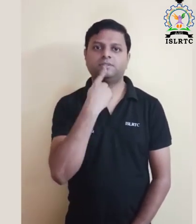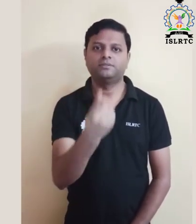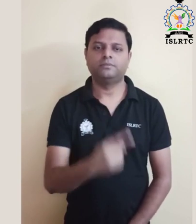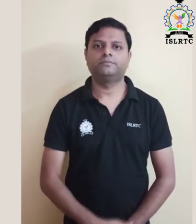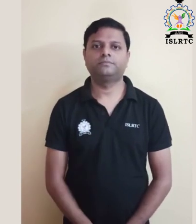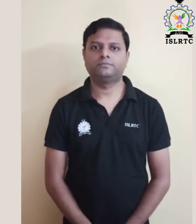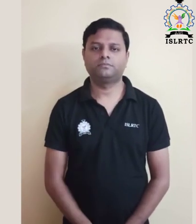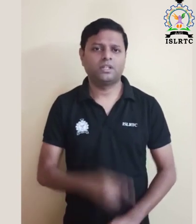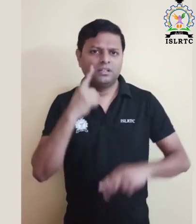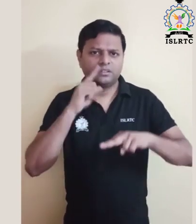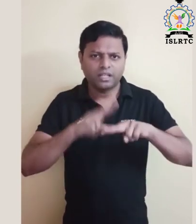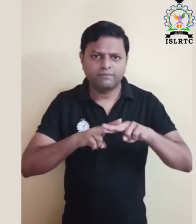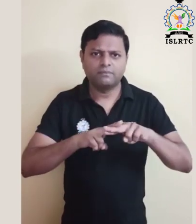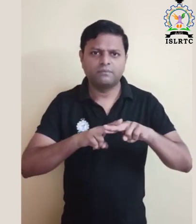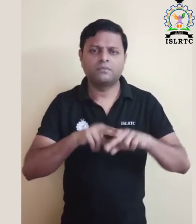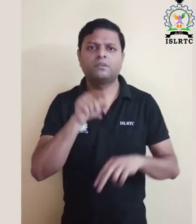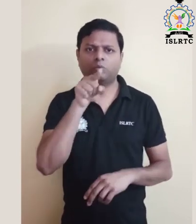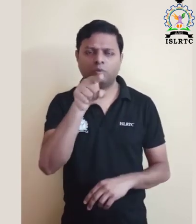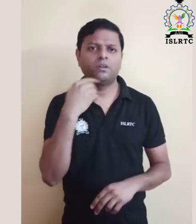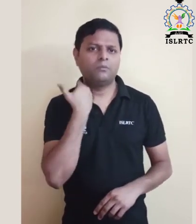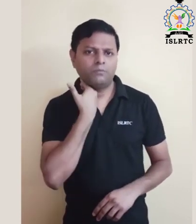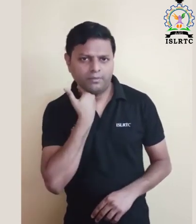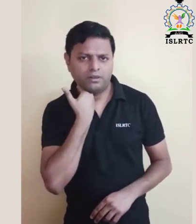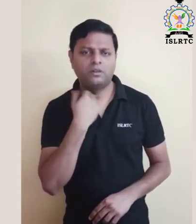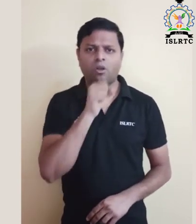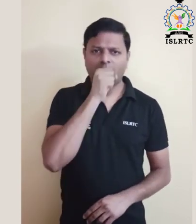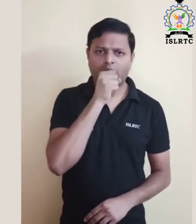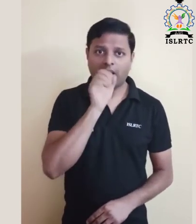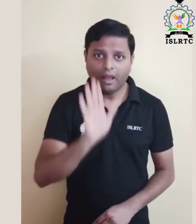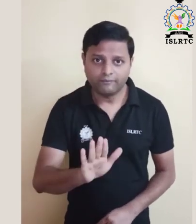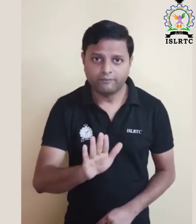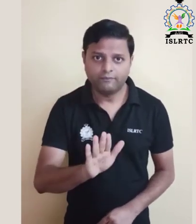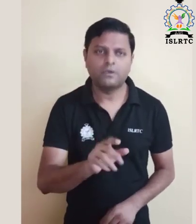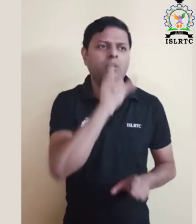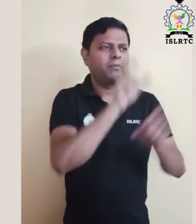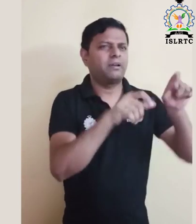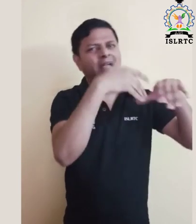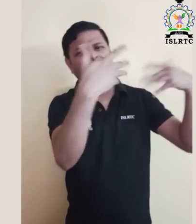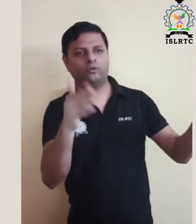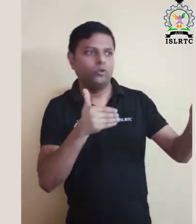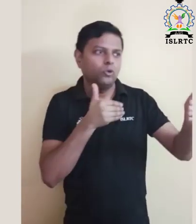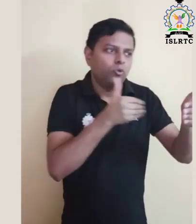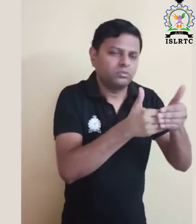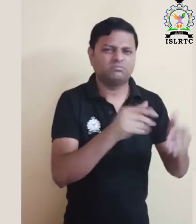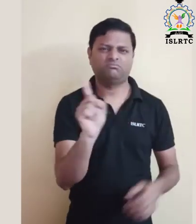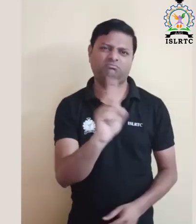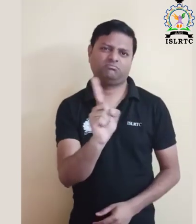हमें क्या नहीं करना चाहिए यदि आपको वुखार खासी का अनुभव हो रहा है